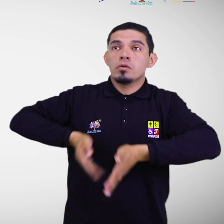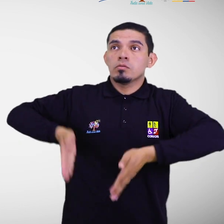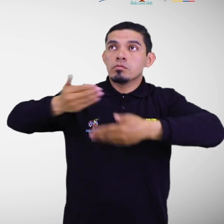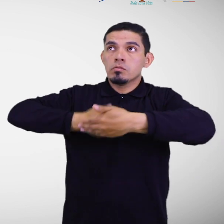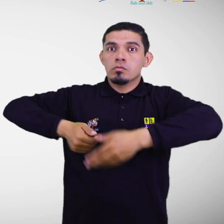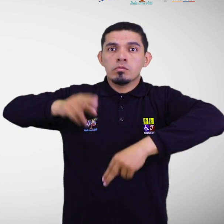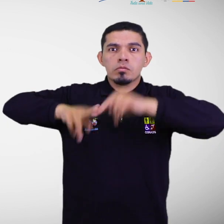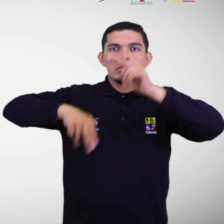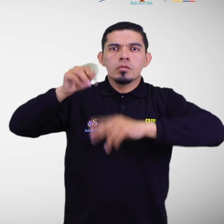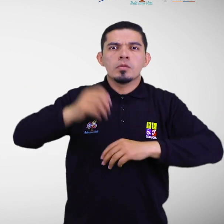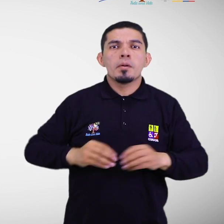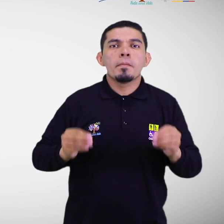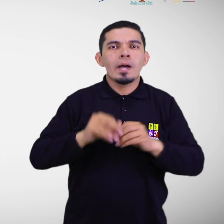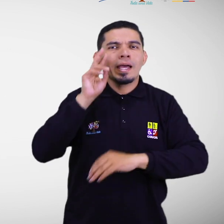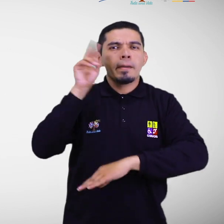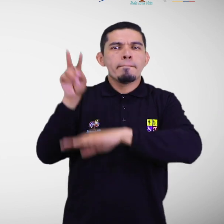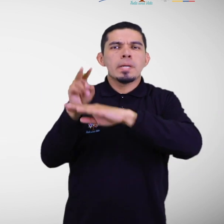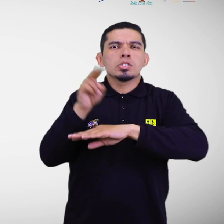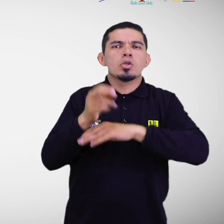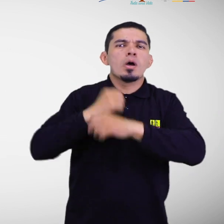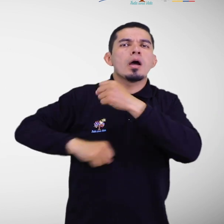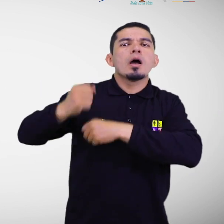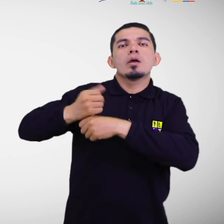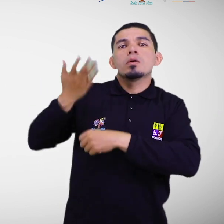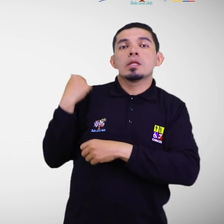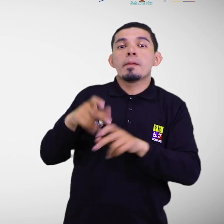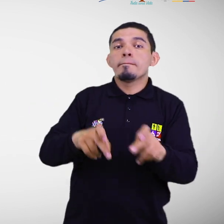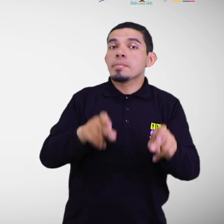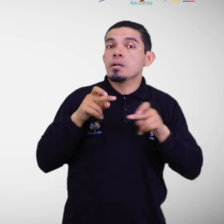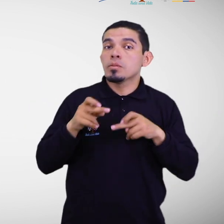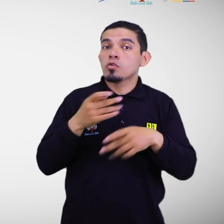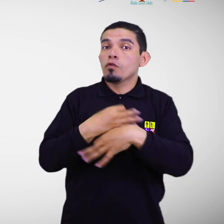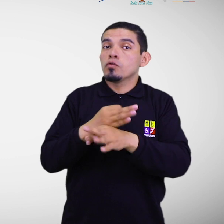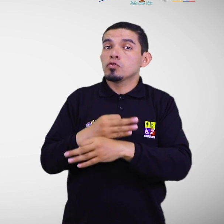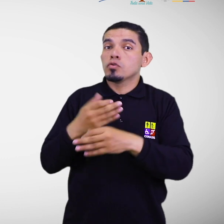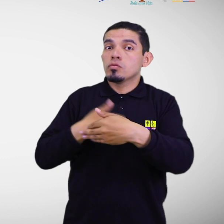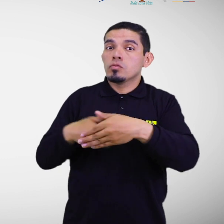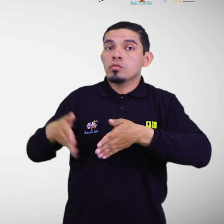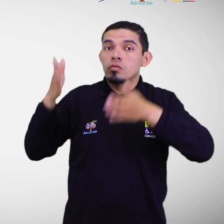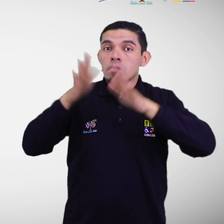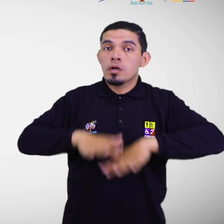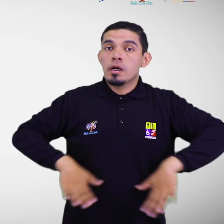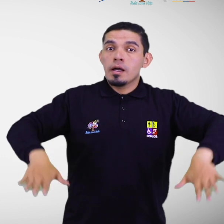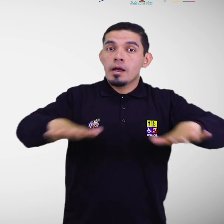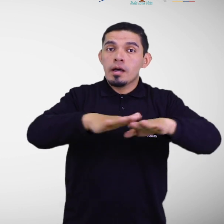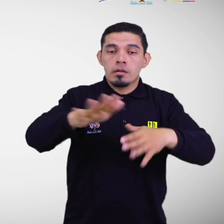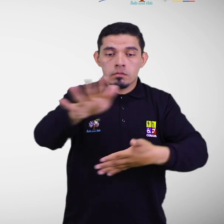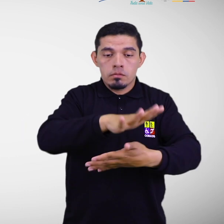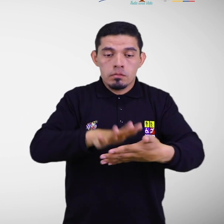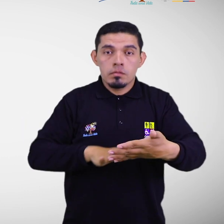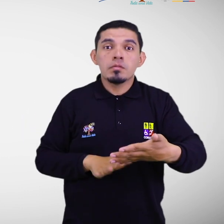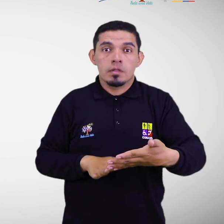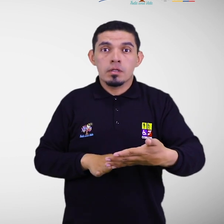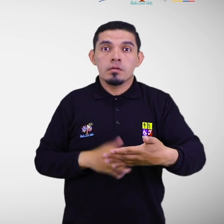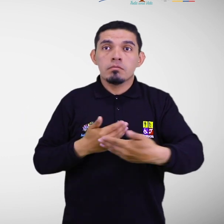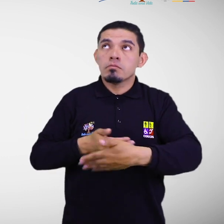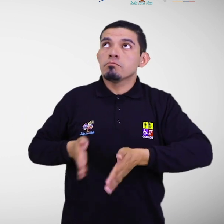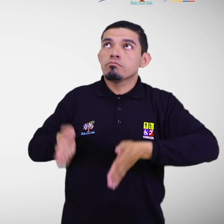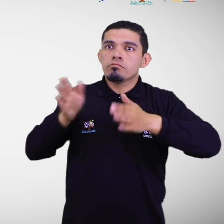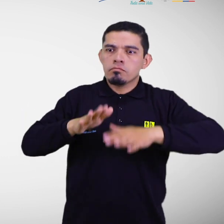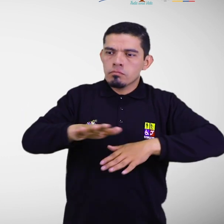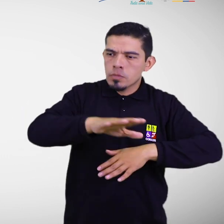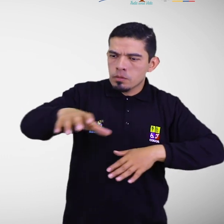inspección técnica. Permisos de funcionamiento. Mapeo de la zona de localización de la infraestructura.